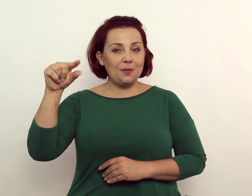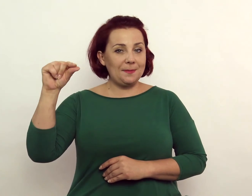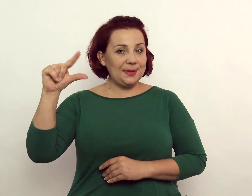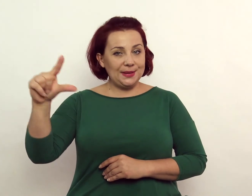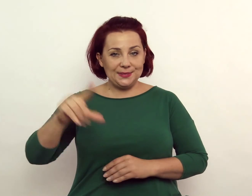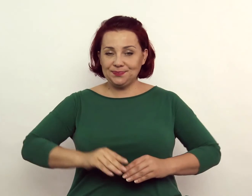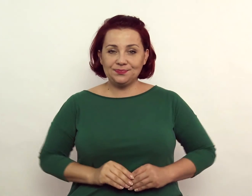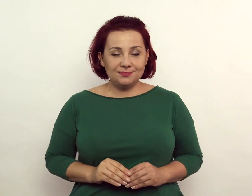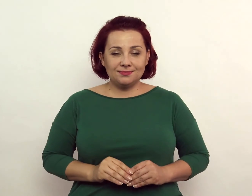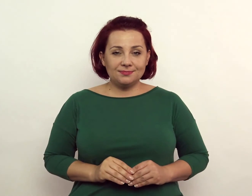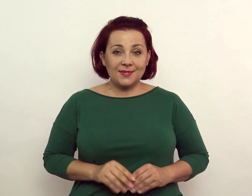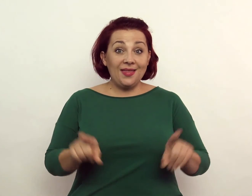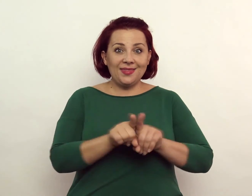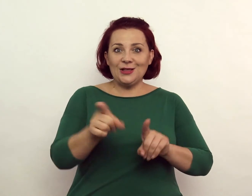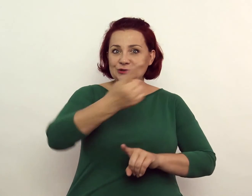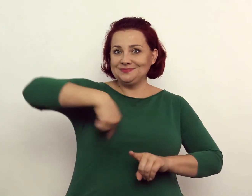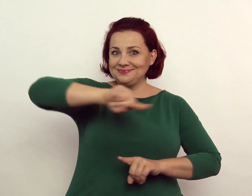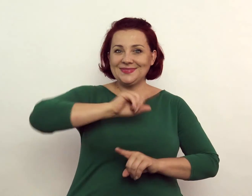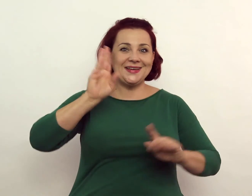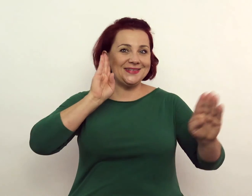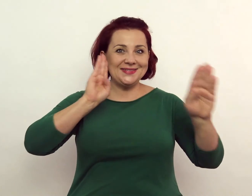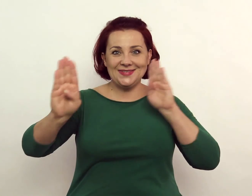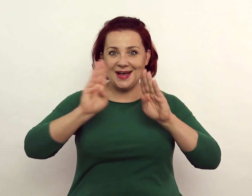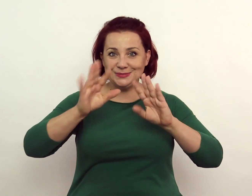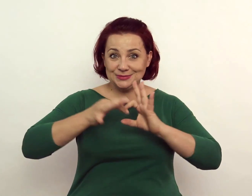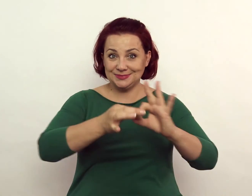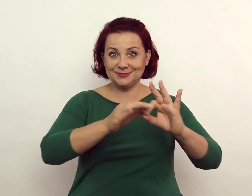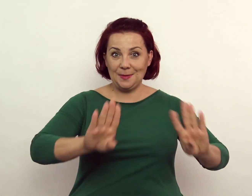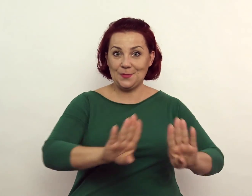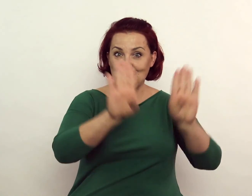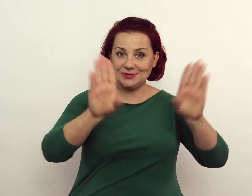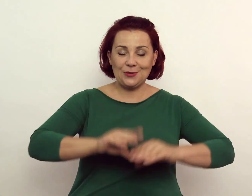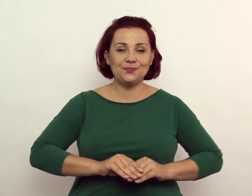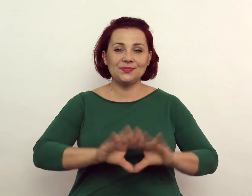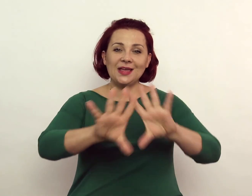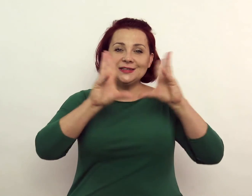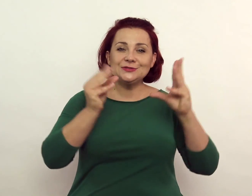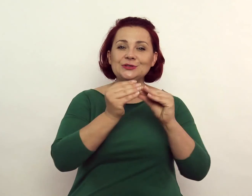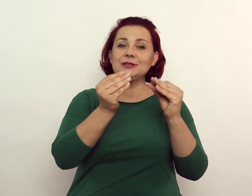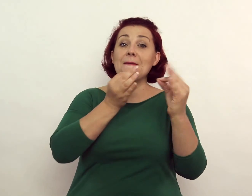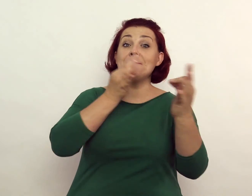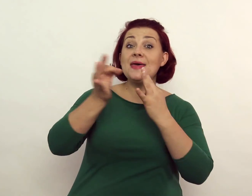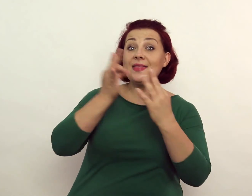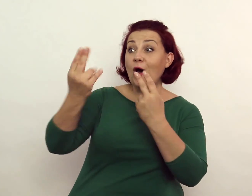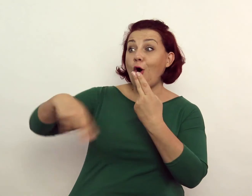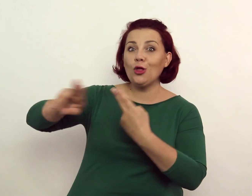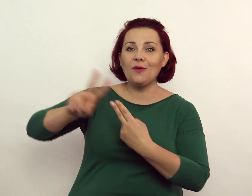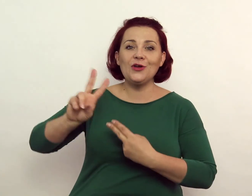.pl oraz na naszym muzealnym Facebooku. Na wszystkie pytania odpowie